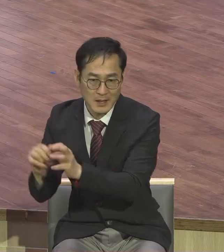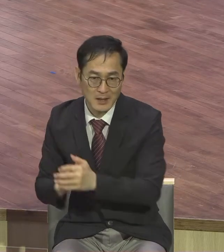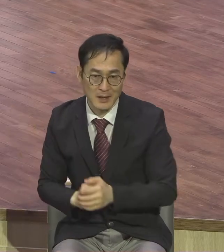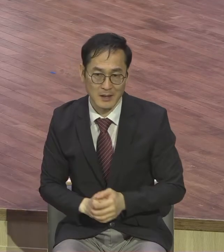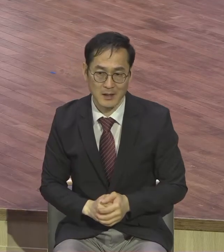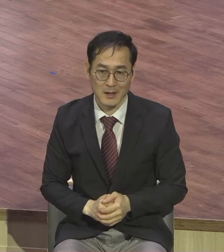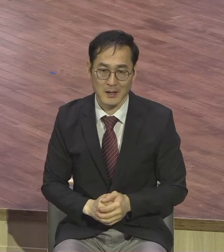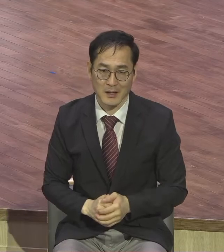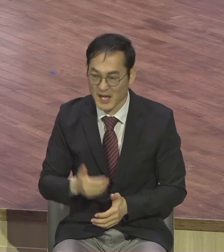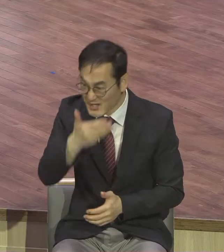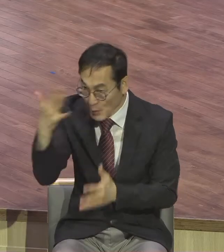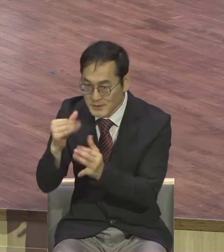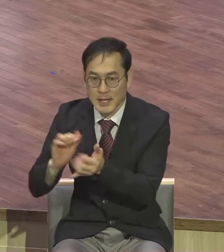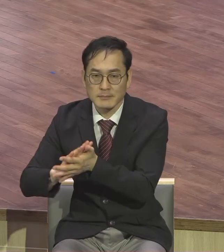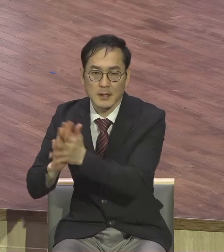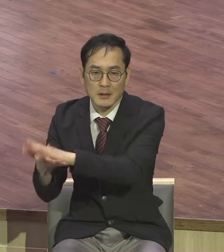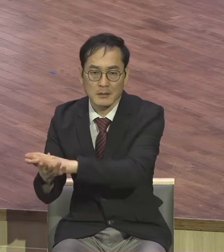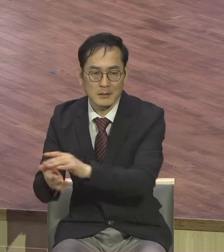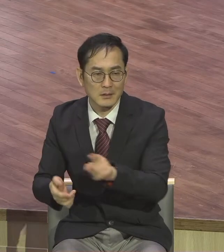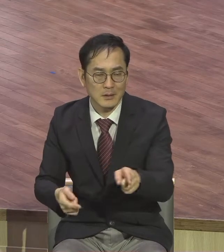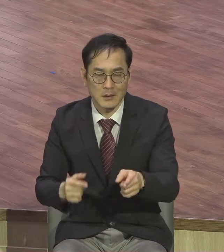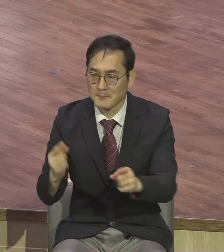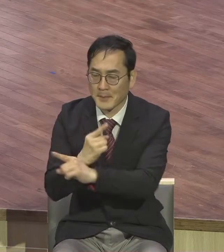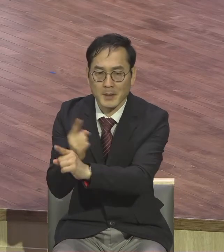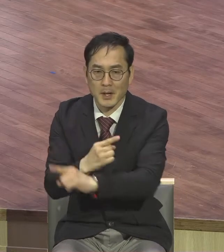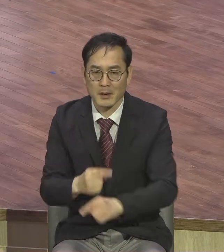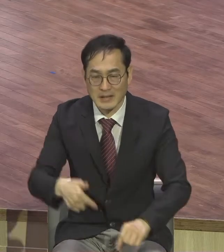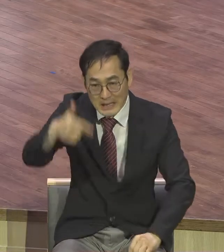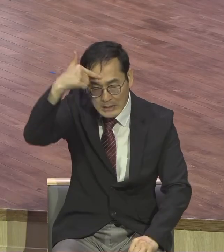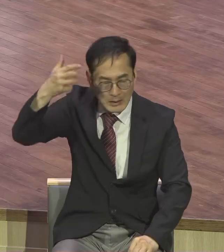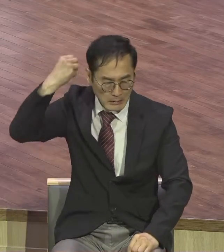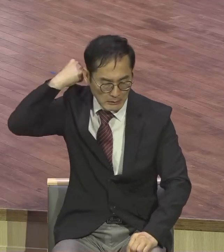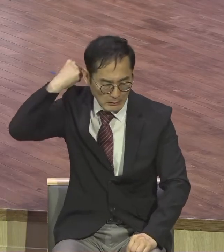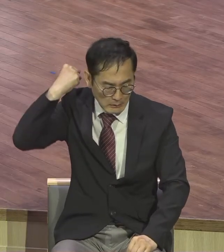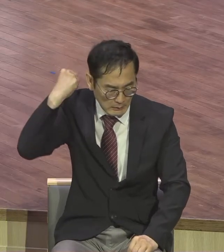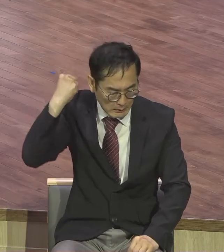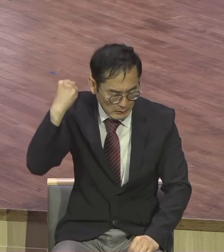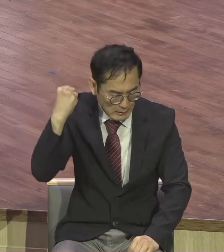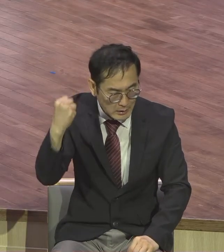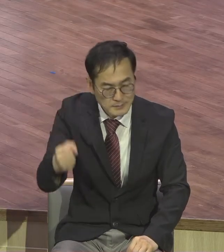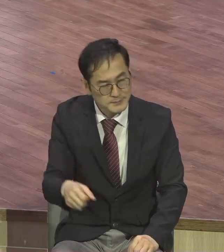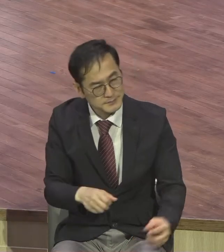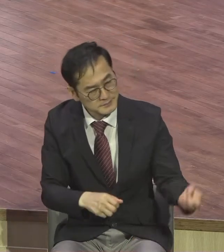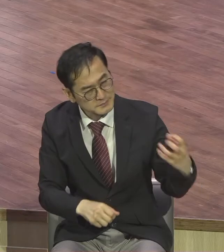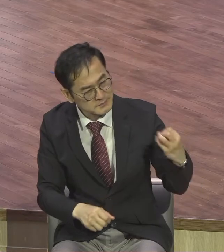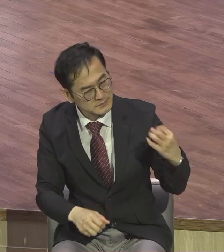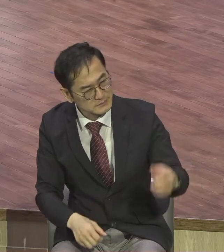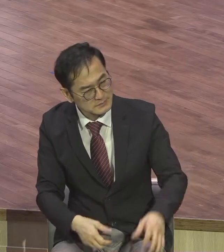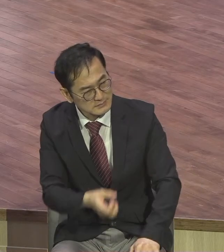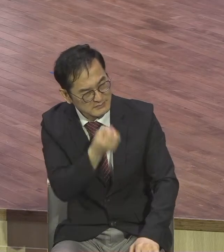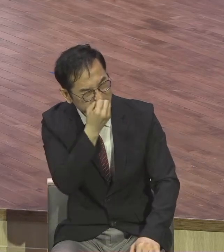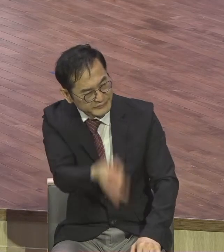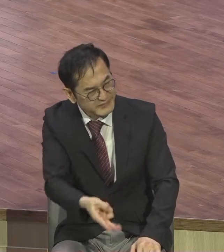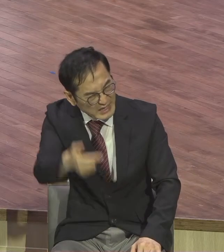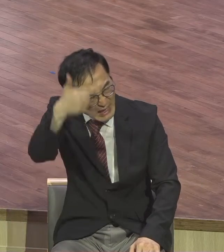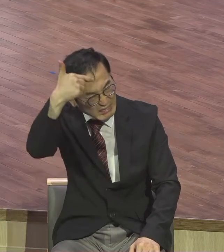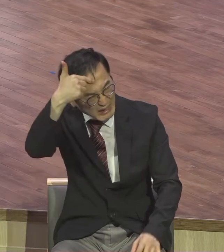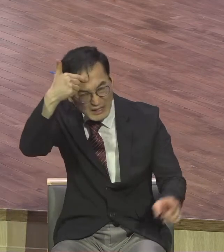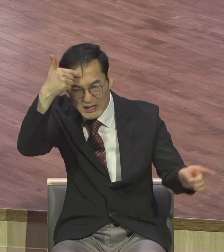확확확 바뀌고 있는데 얼마나 구닥다리입니까 입에서 말 한마디 하나 보면 구닥다리 냄새가 팍팍 났죠 신제품 팍 나오니까